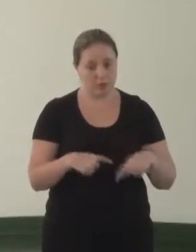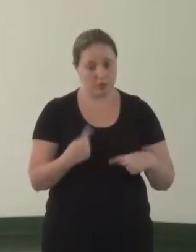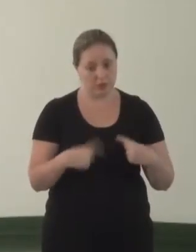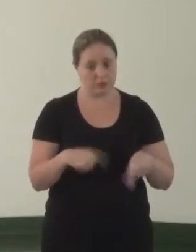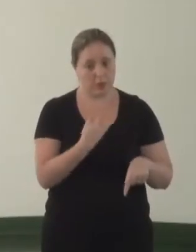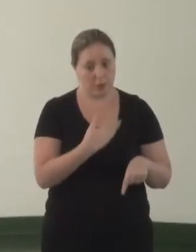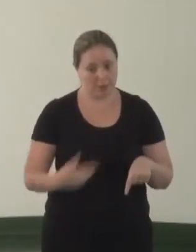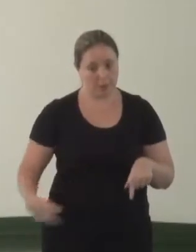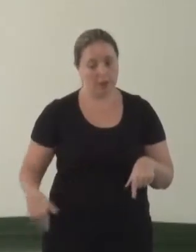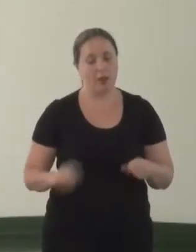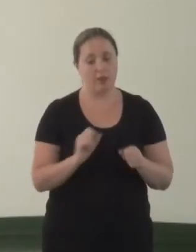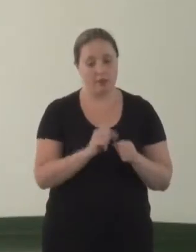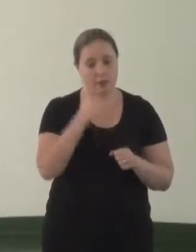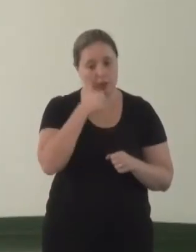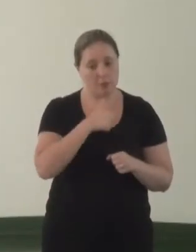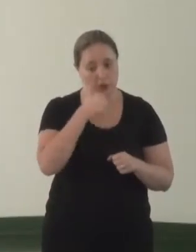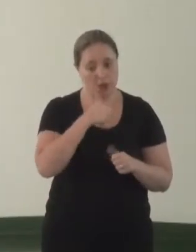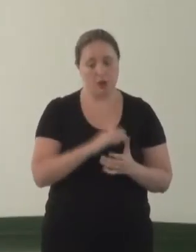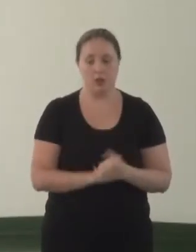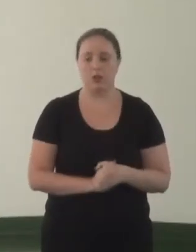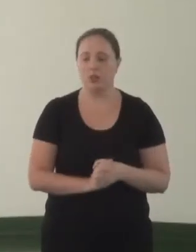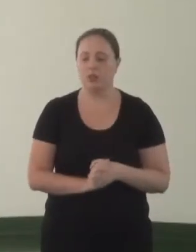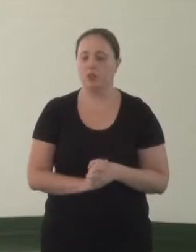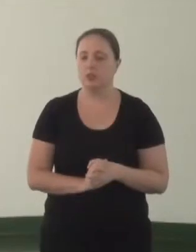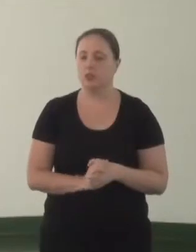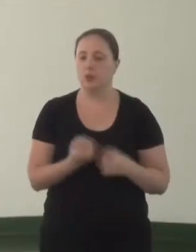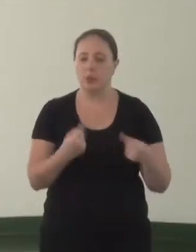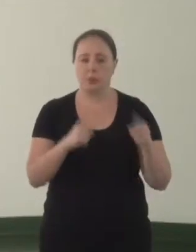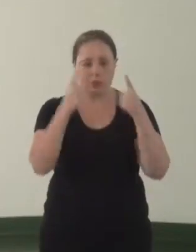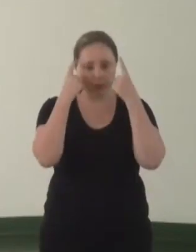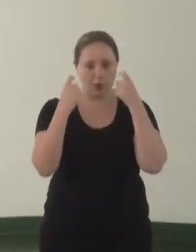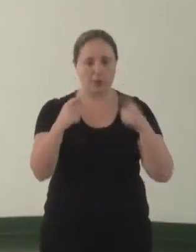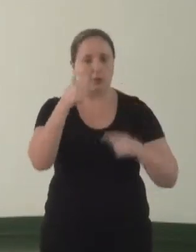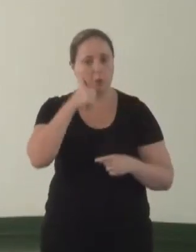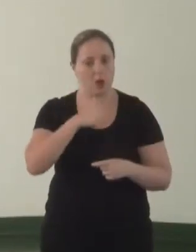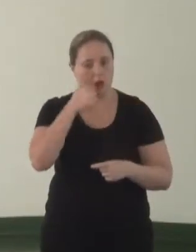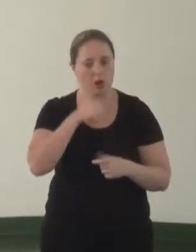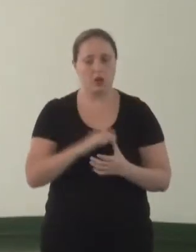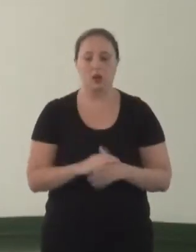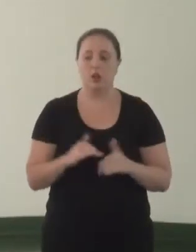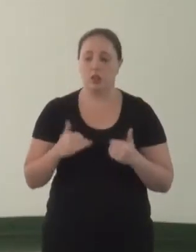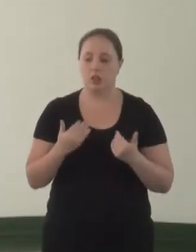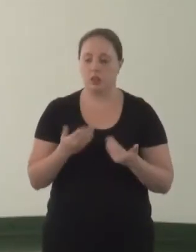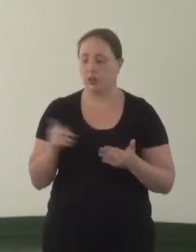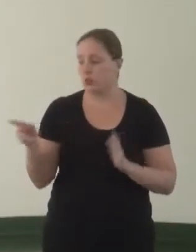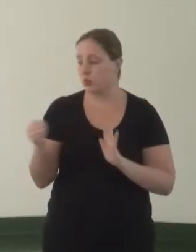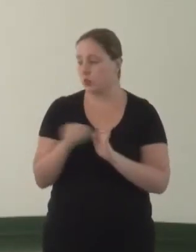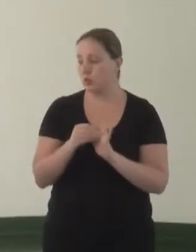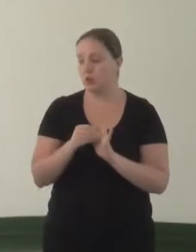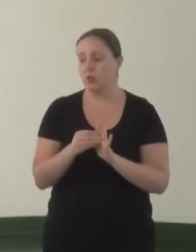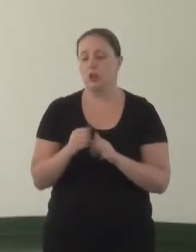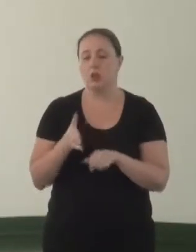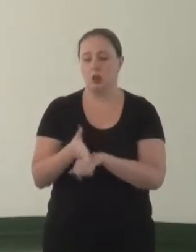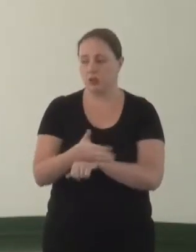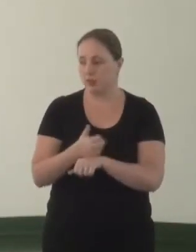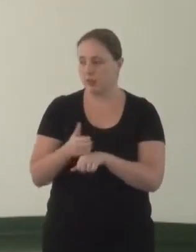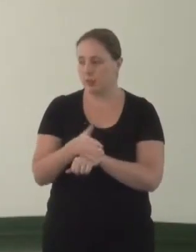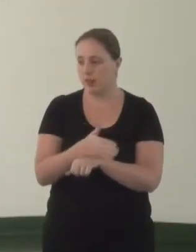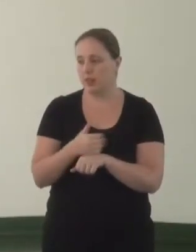feitas pelas mulheres, no enfrentamento à violência das mulheres. Então, aqui, a acessibilidade